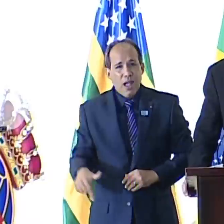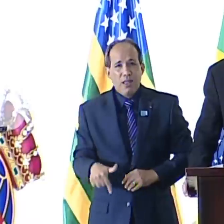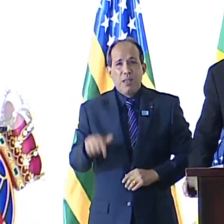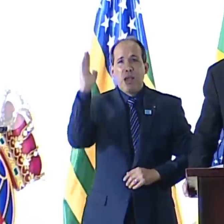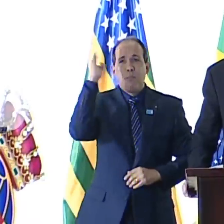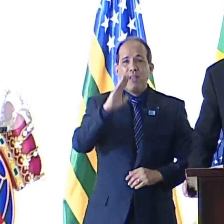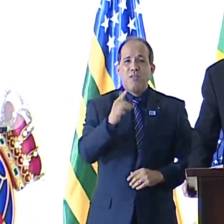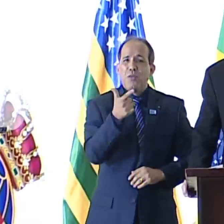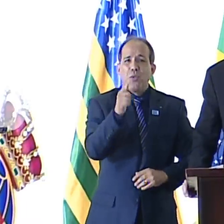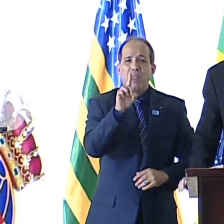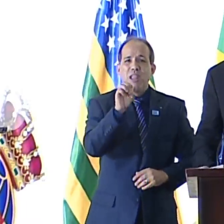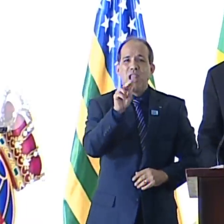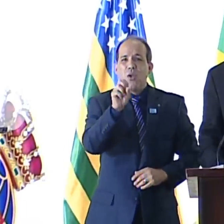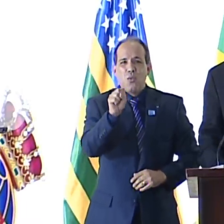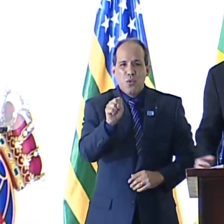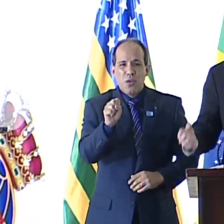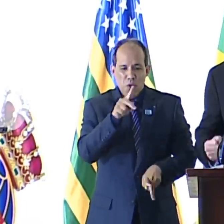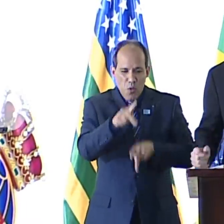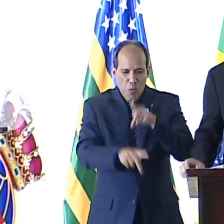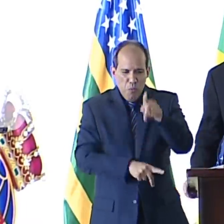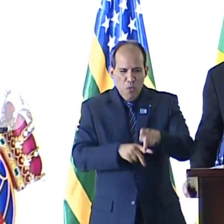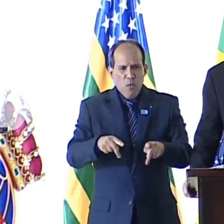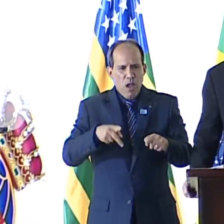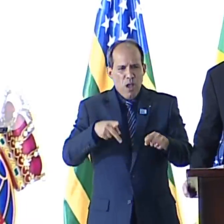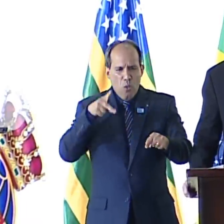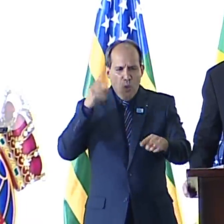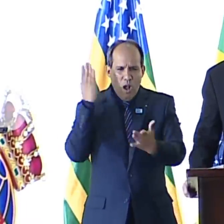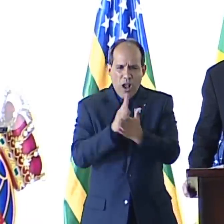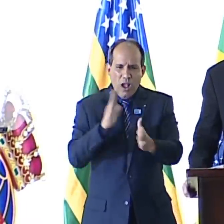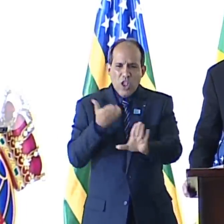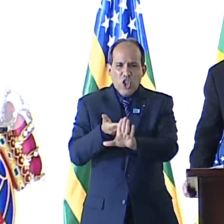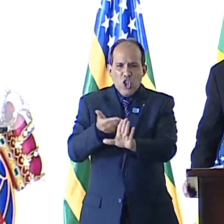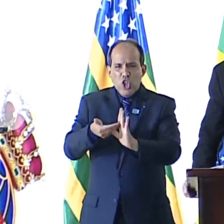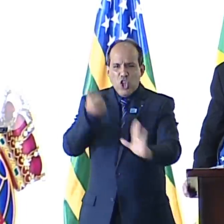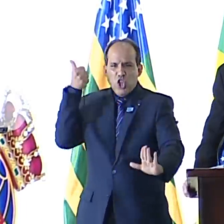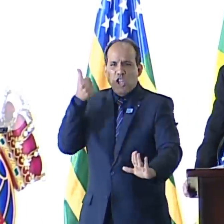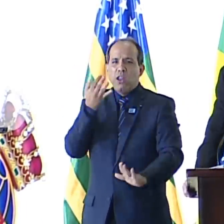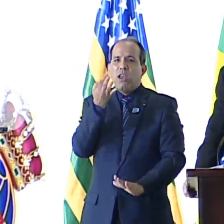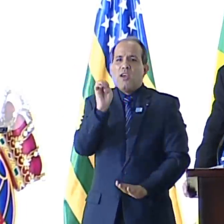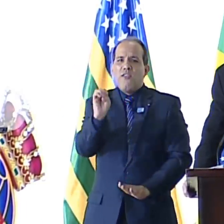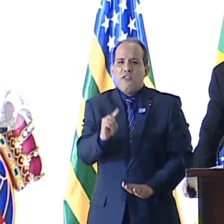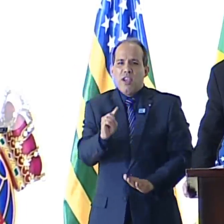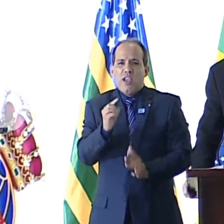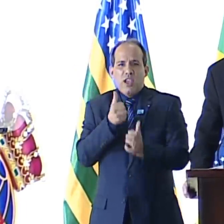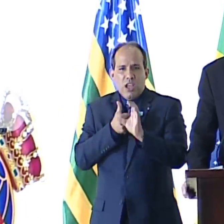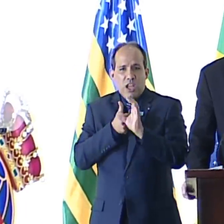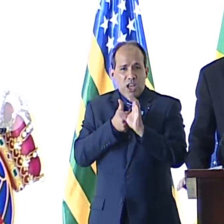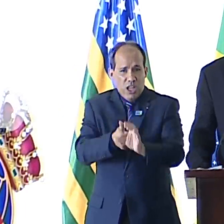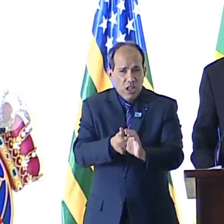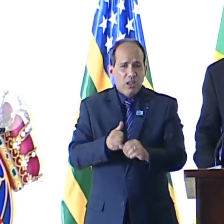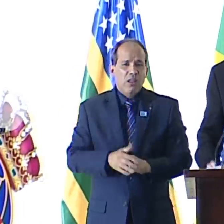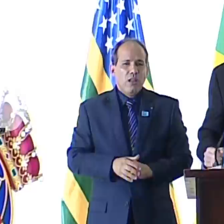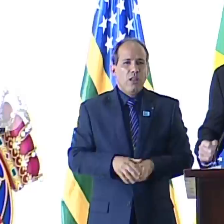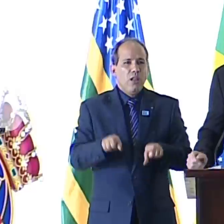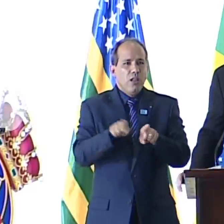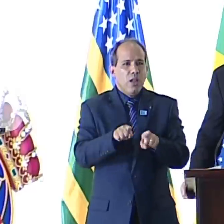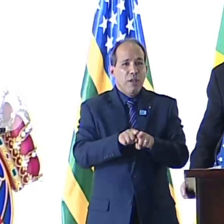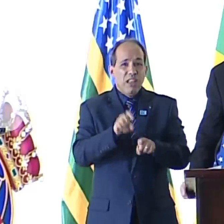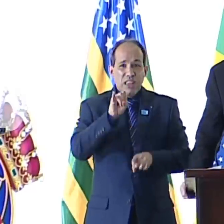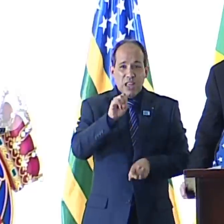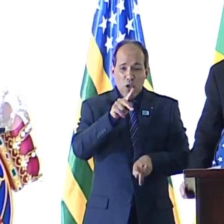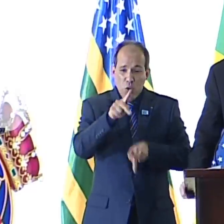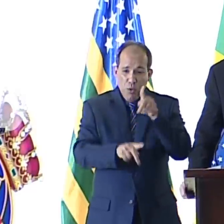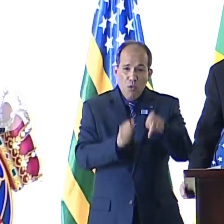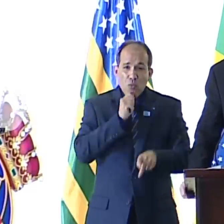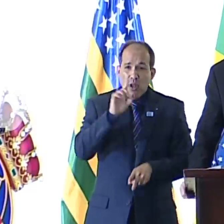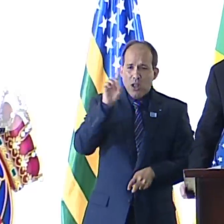um Brasil sem Deus, de um povo brasileiro arrancado aos braços de sua fé cristã. Como dizia Dostoiévski, um povo sem Deus